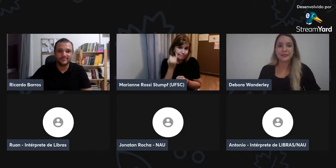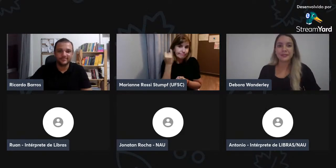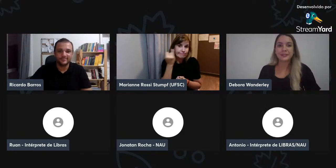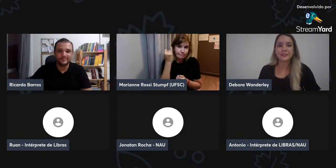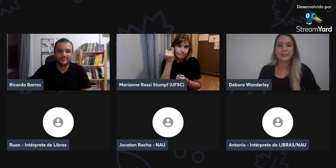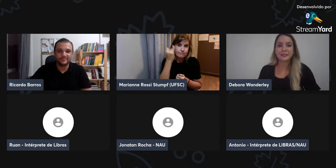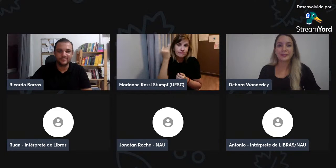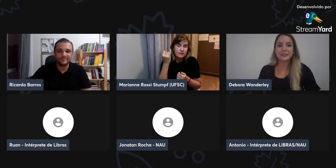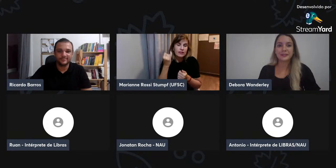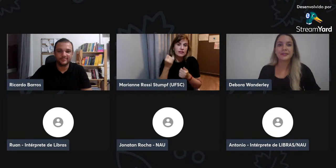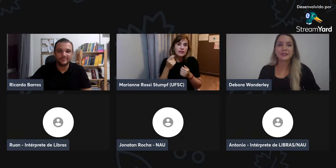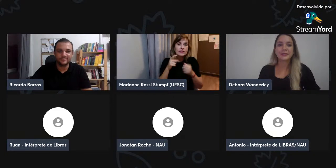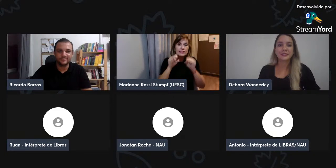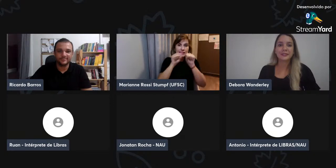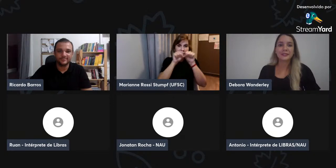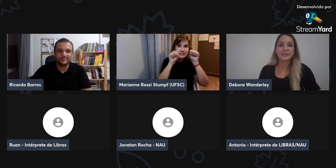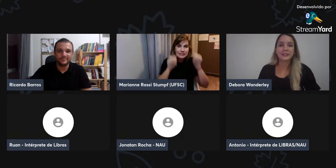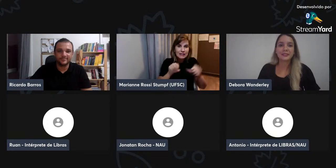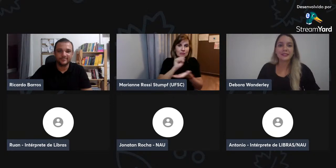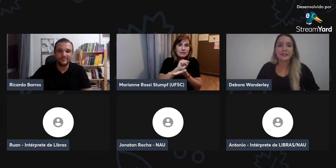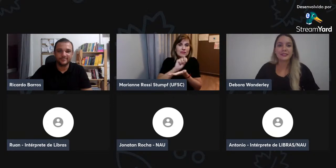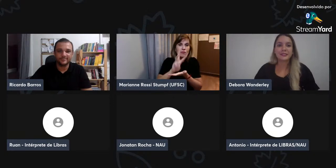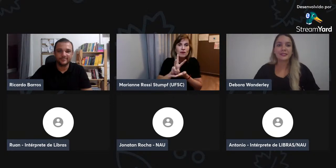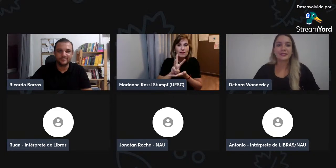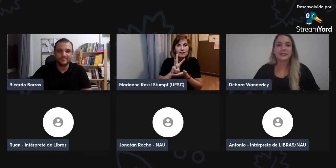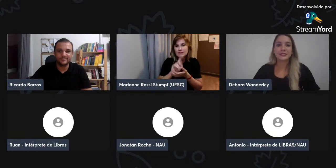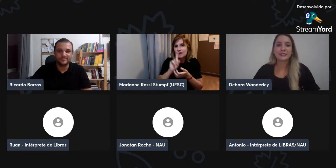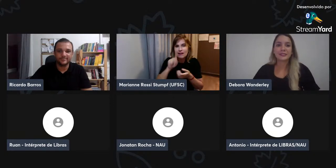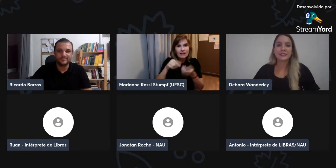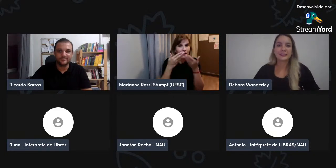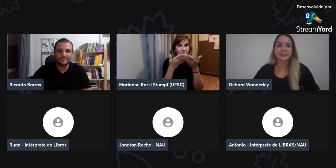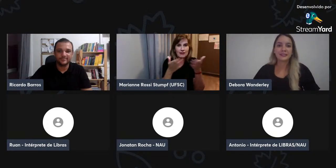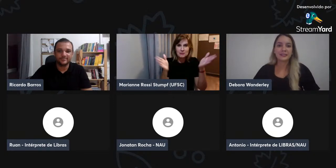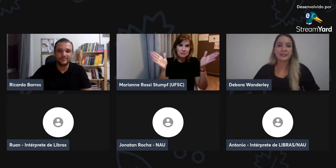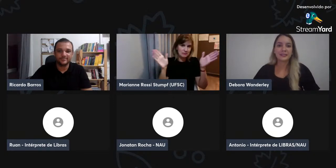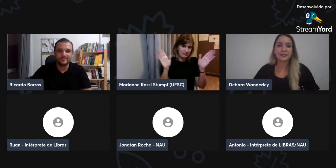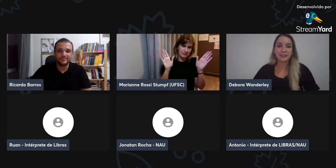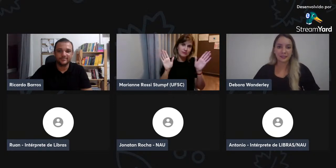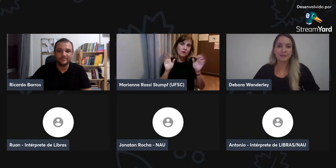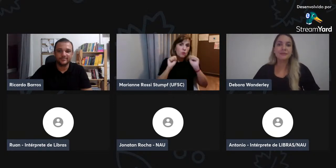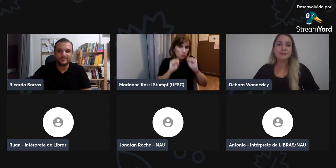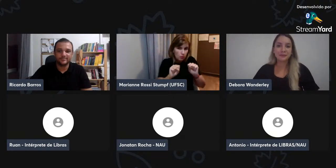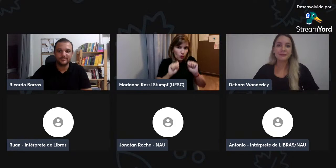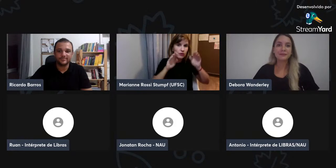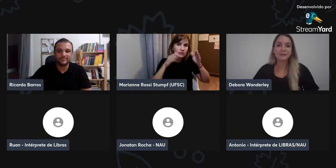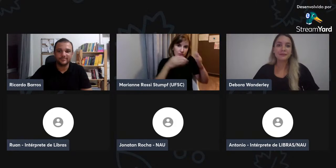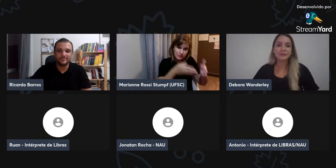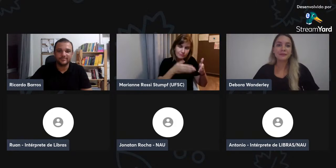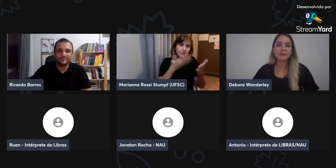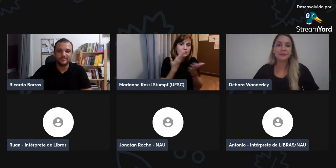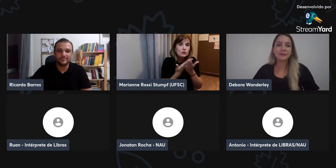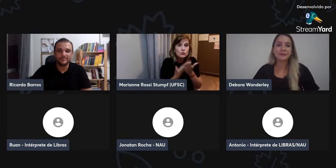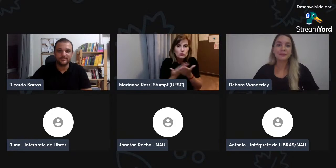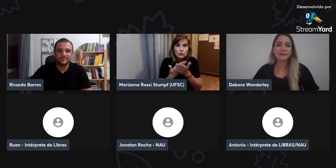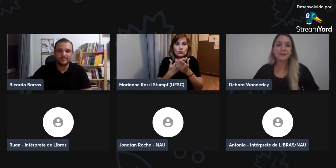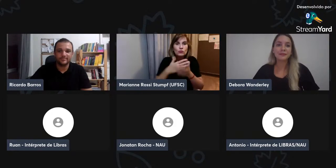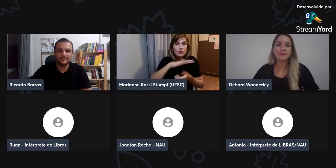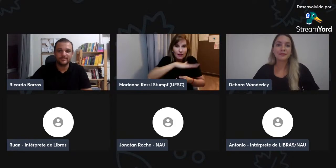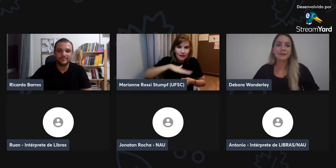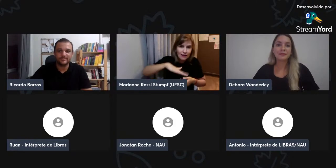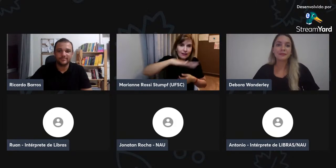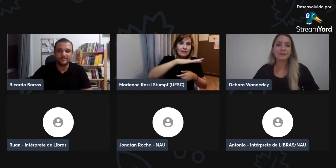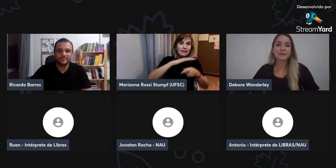Então, uma pergunta importante, se o sistema de escrita de sinais contempla ou não.